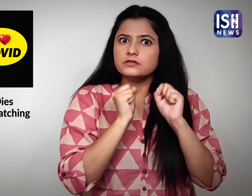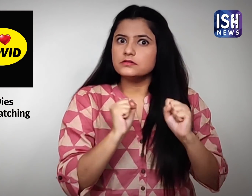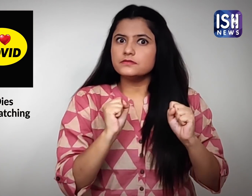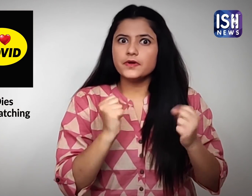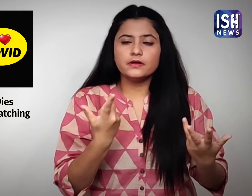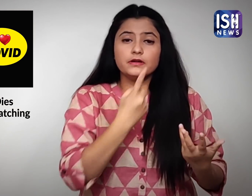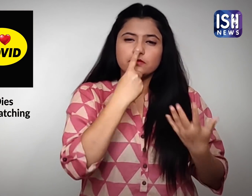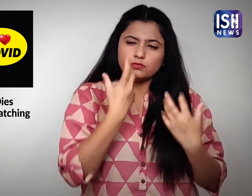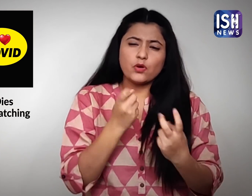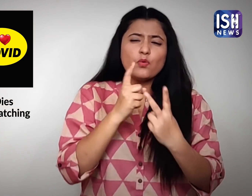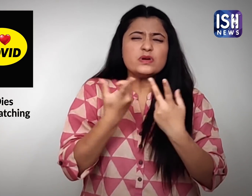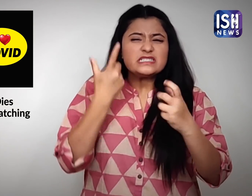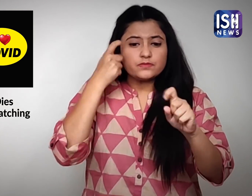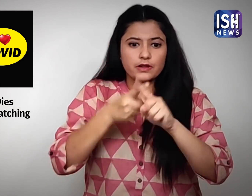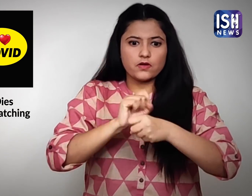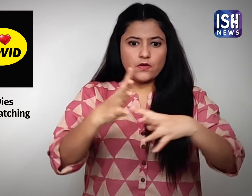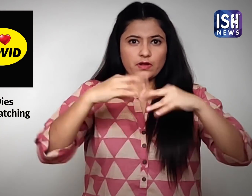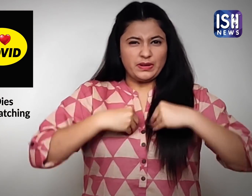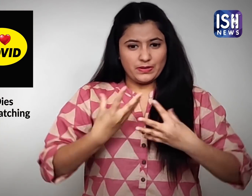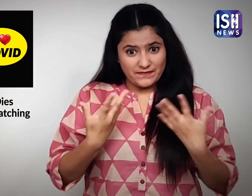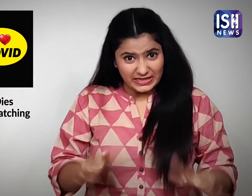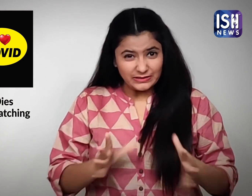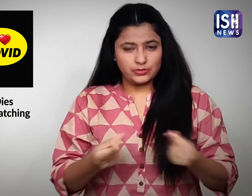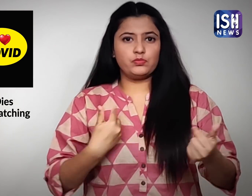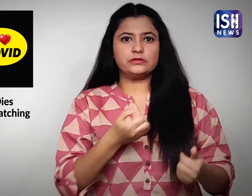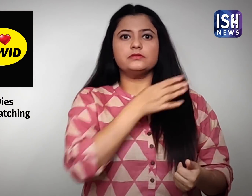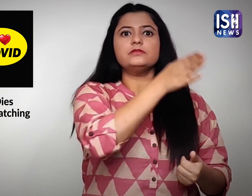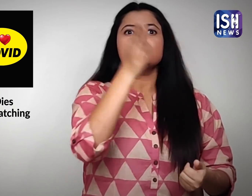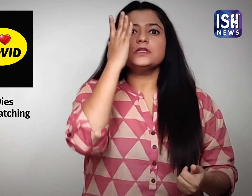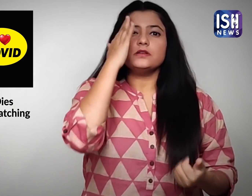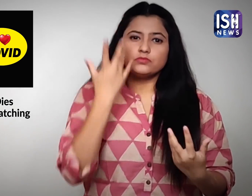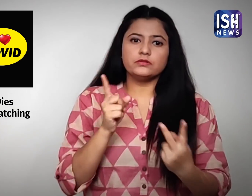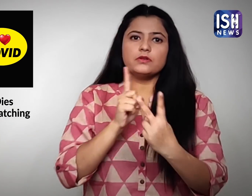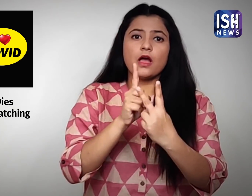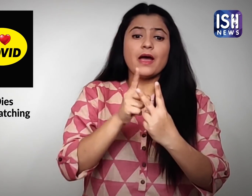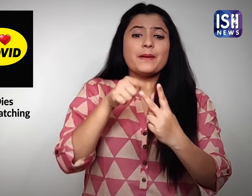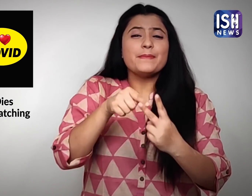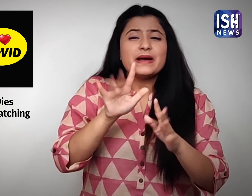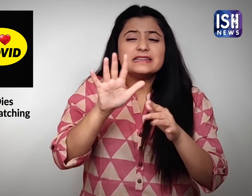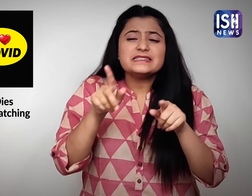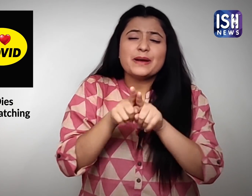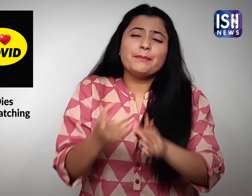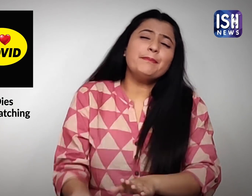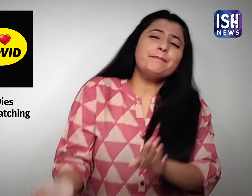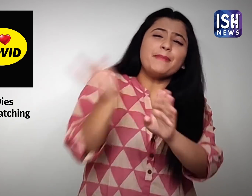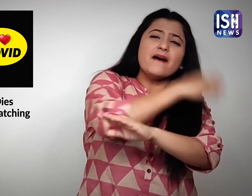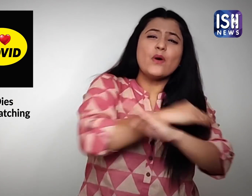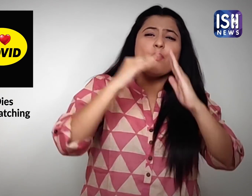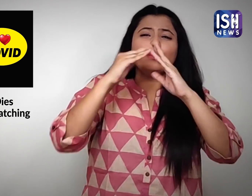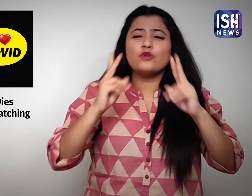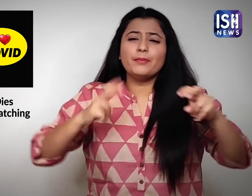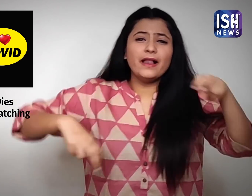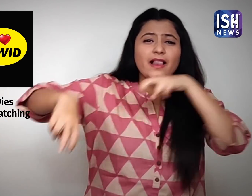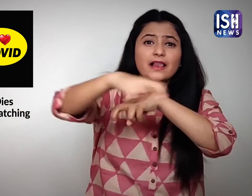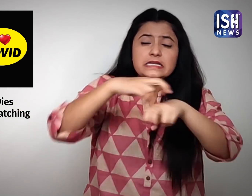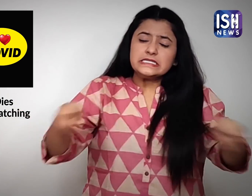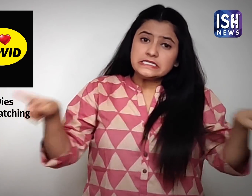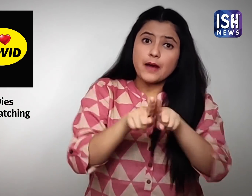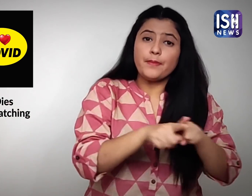उसे समझाने में उन्हें काफी मुशक्कत करनी पड़ी वस्तानों में प्रवेश के लिए संक्रमित होना चाहती थी उनके संक्रमन के पावजूद हाना ने अपनी सामाने